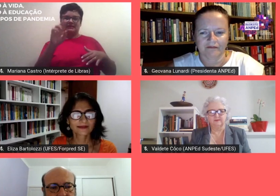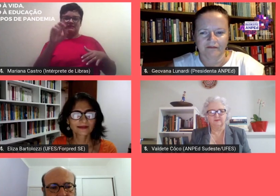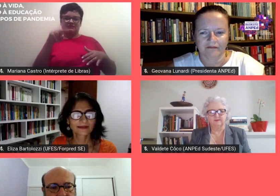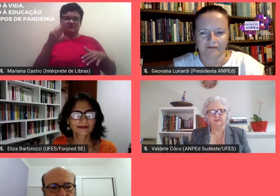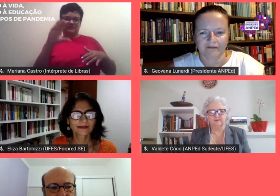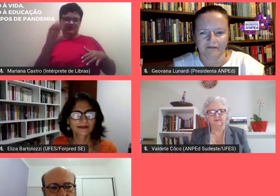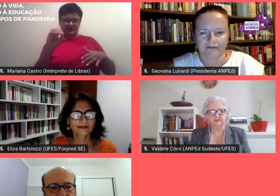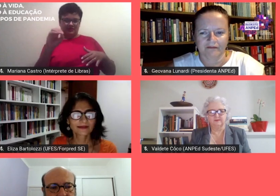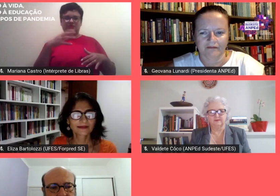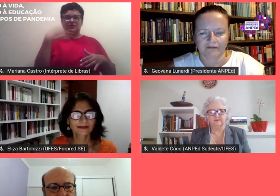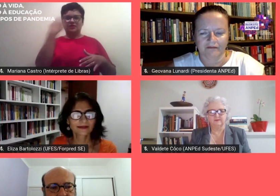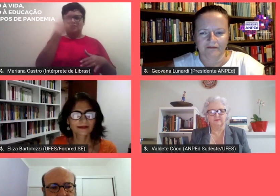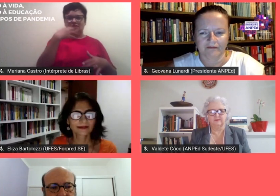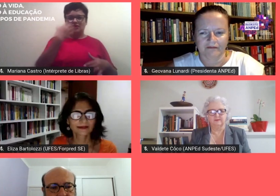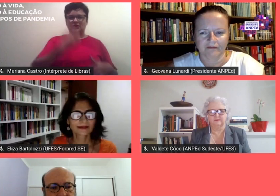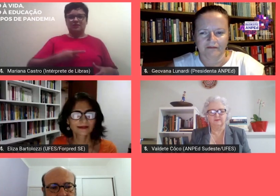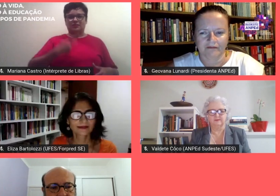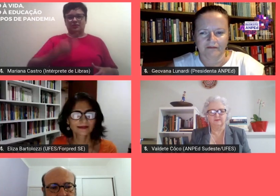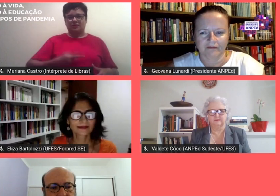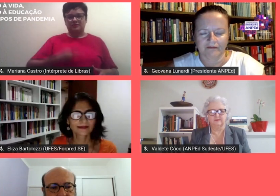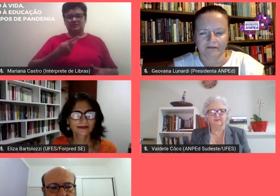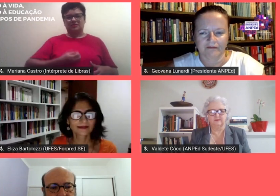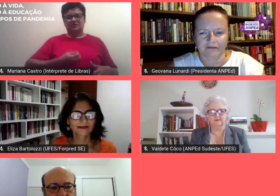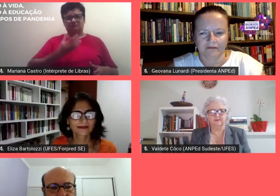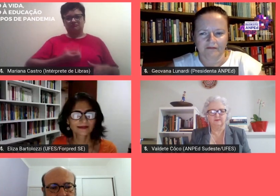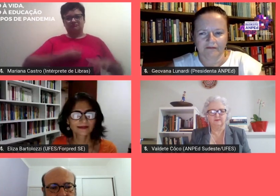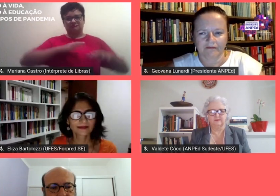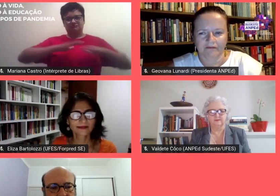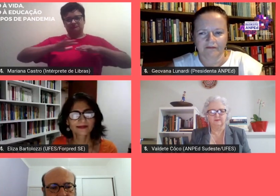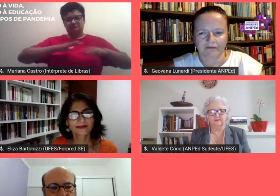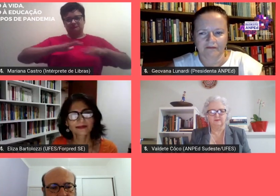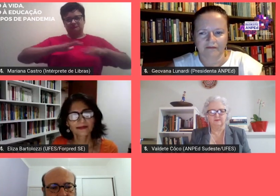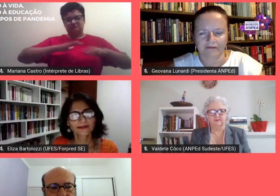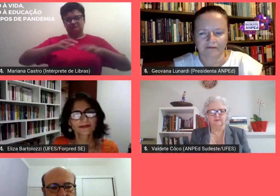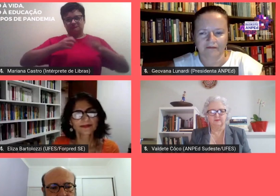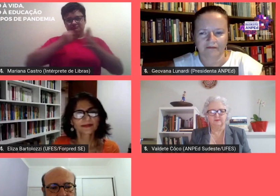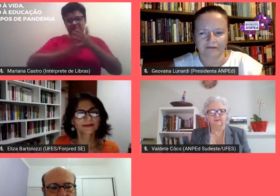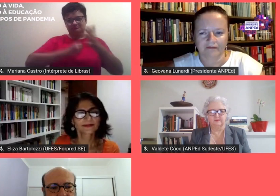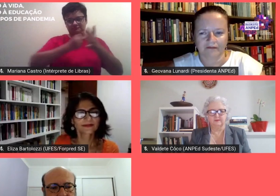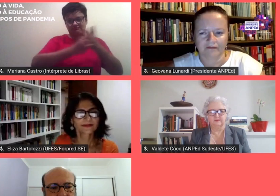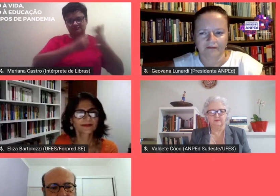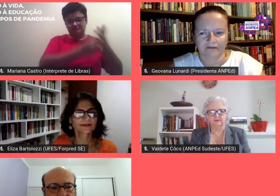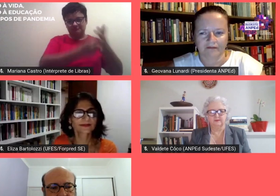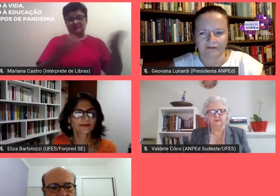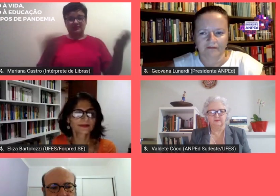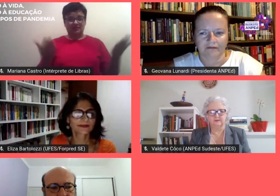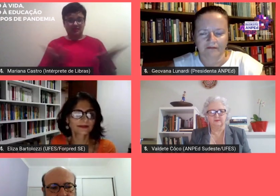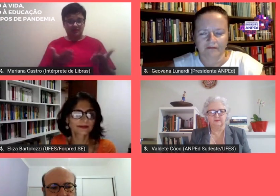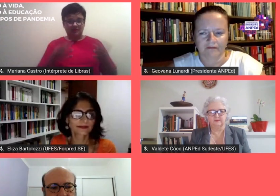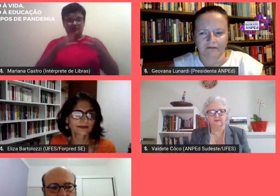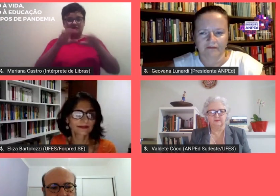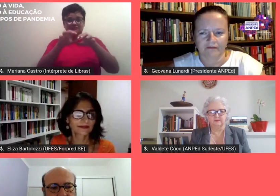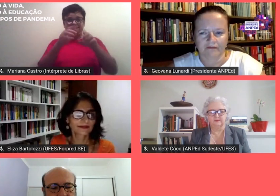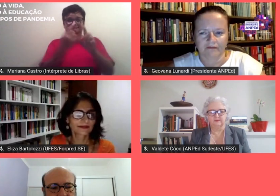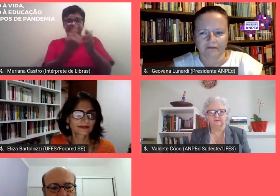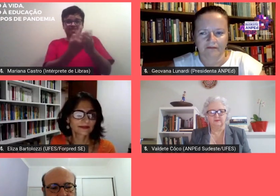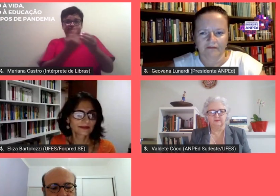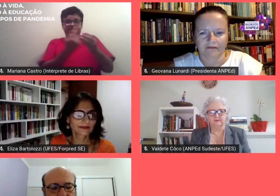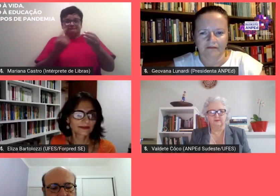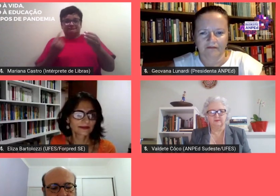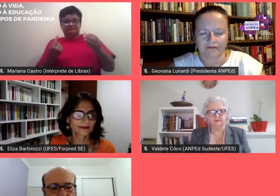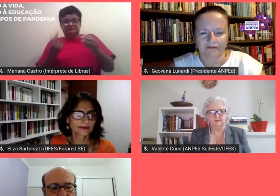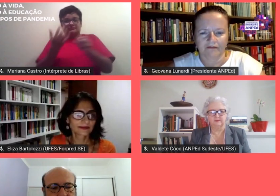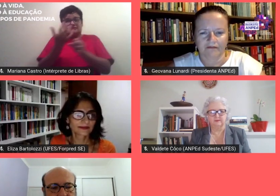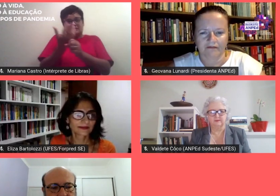poesia e de protestos mesmo distantes fisicamente é a UERJ